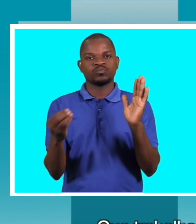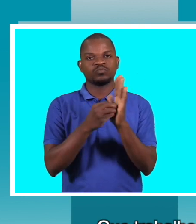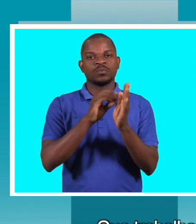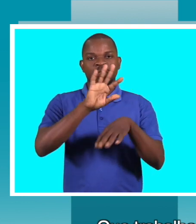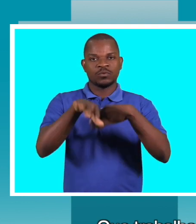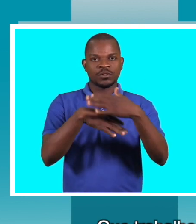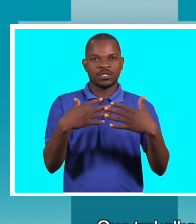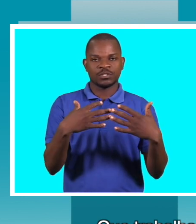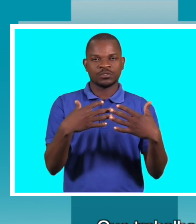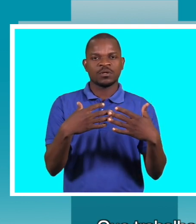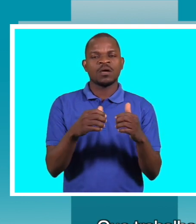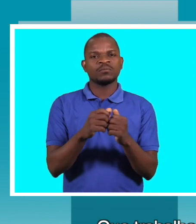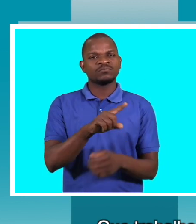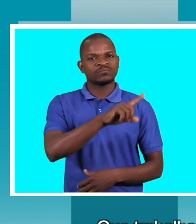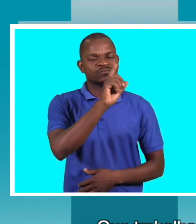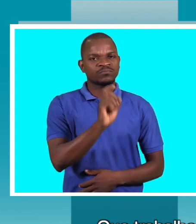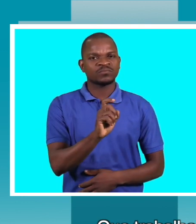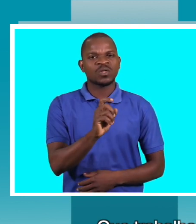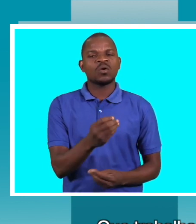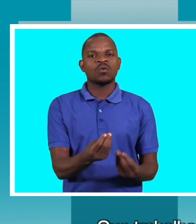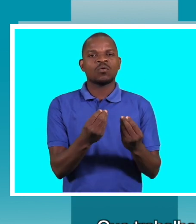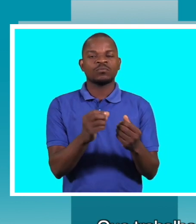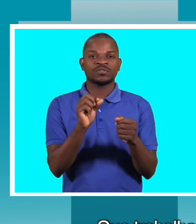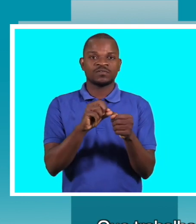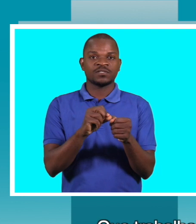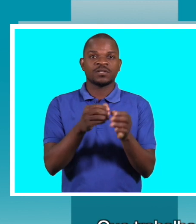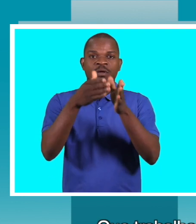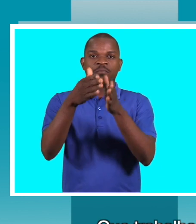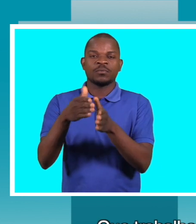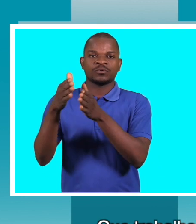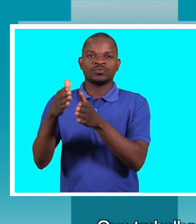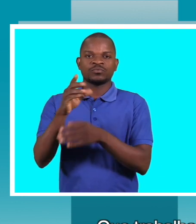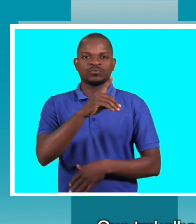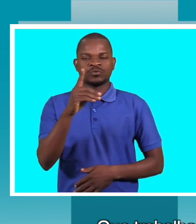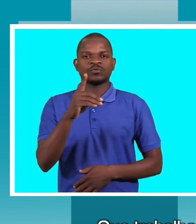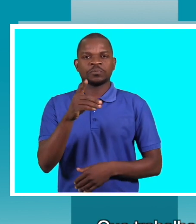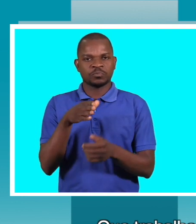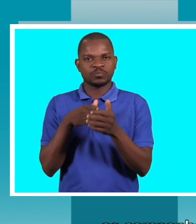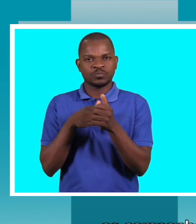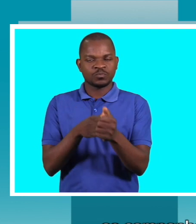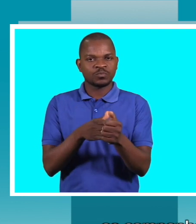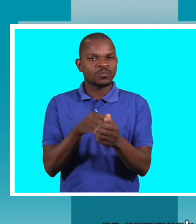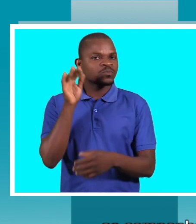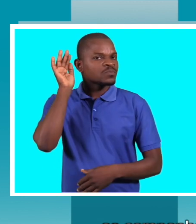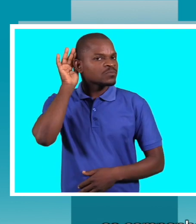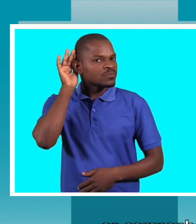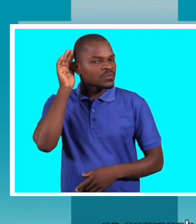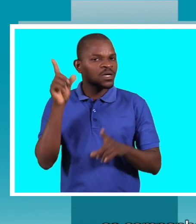tem feito para que as pessoas com deficiência acompanhem as campanhas sobre esta doença,